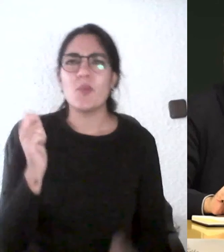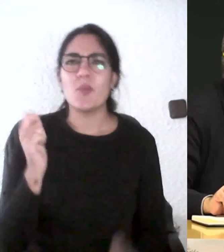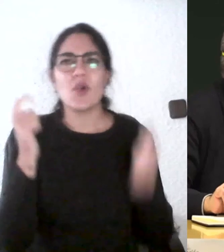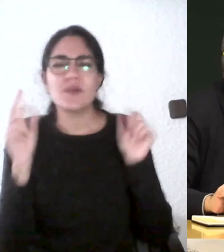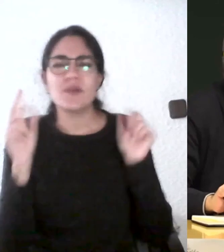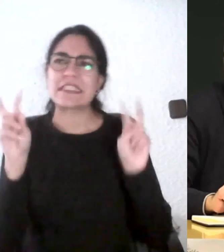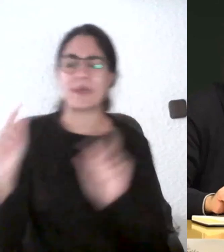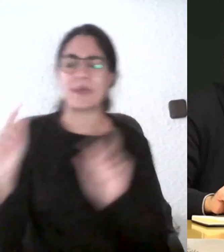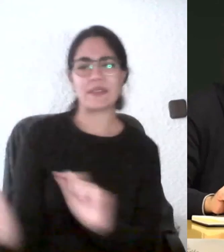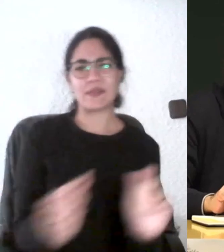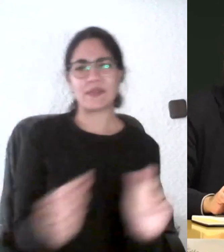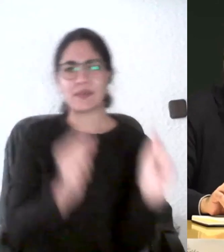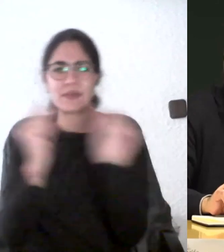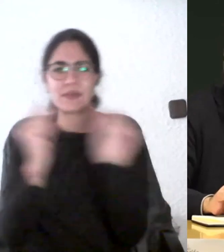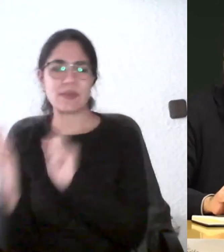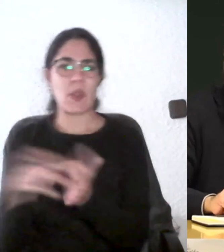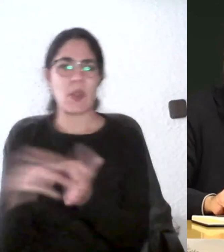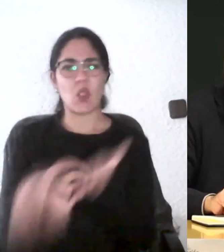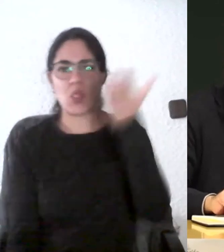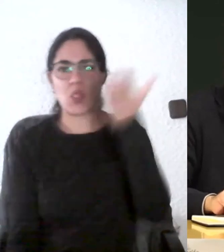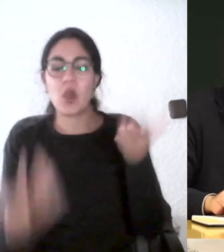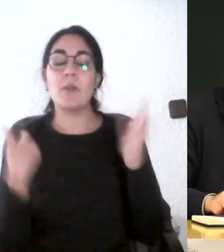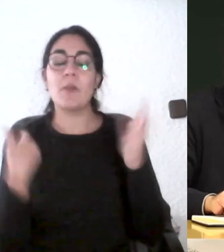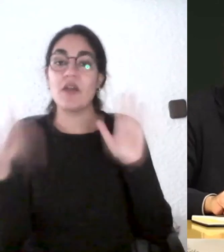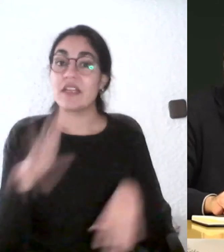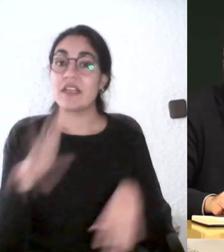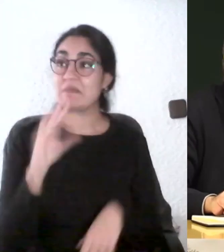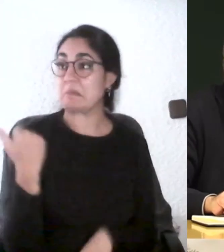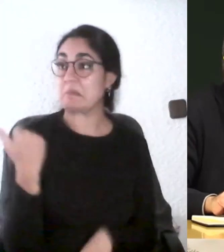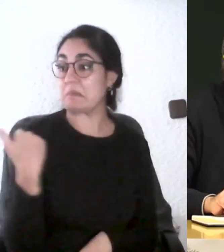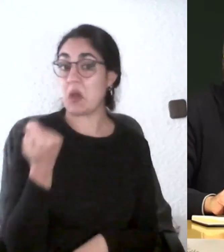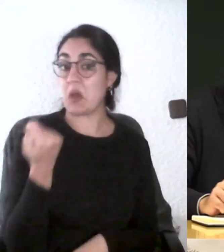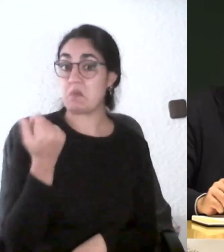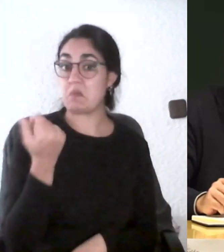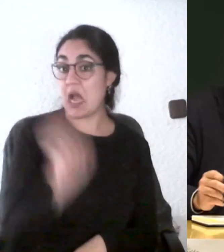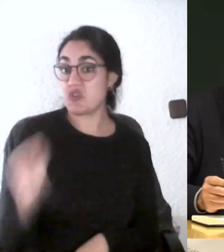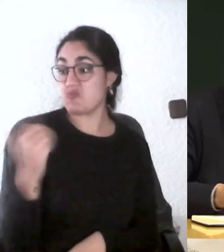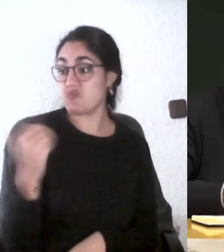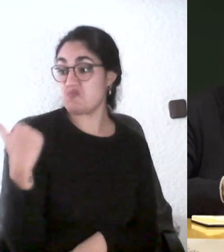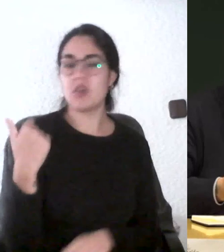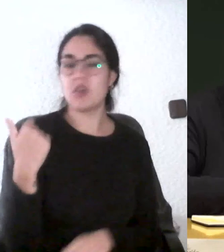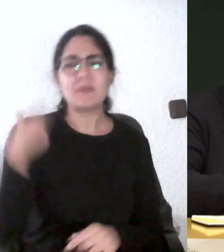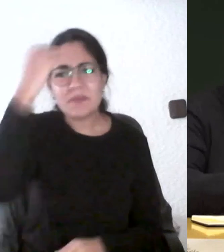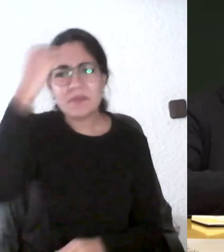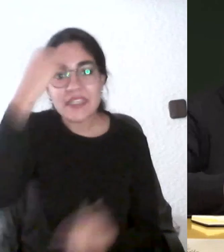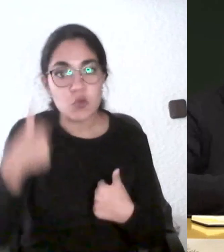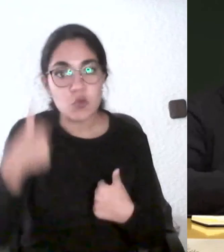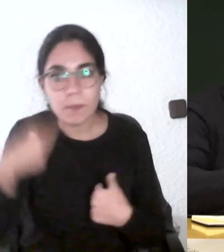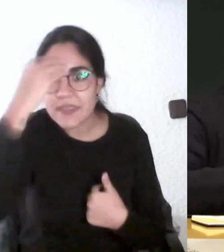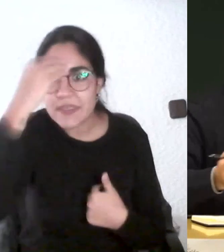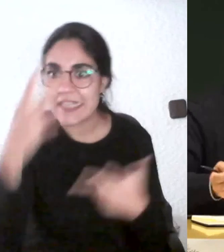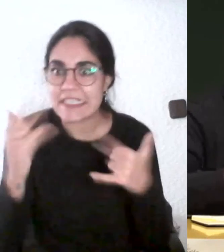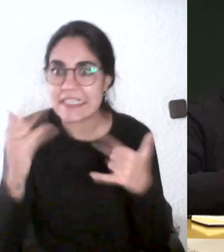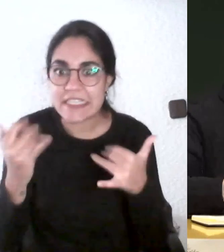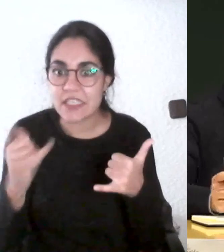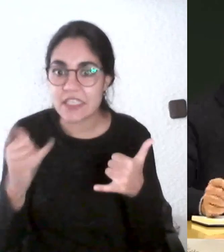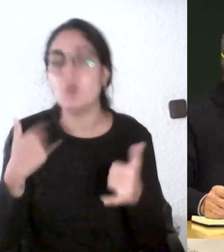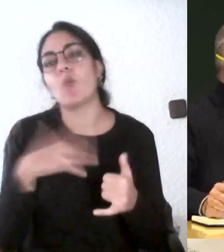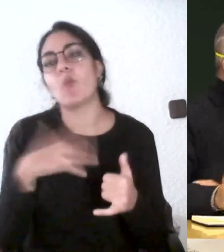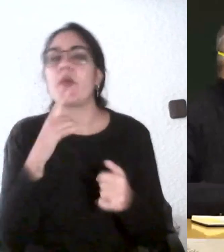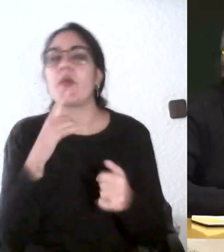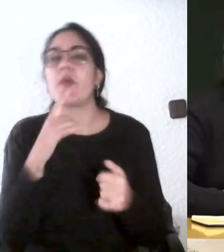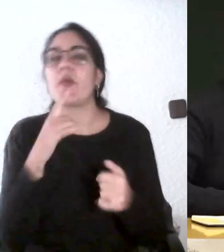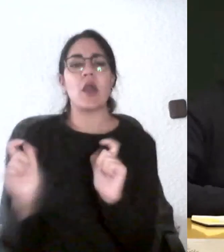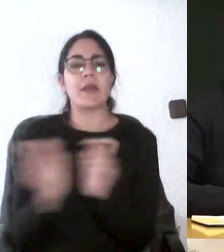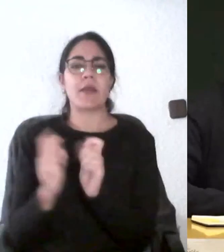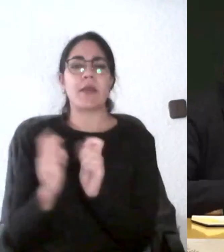cierto punto porque para mí hasta hace unos años pues no no había pensado en esto más que pues en círculos reducidos con compañeros